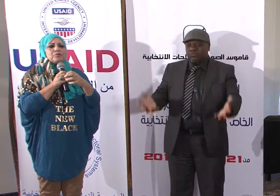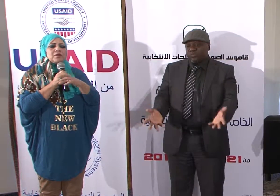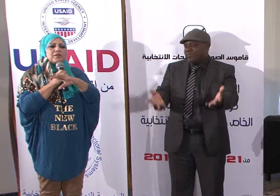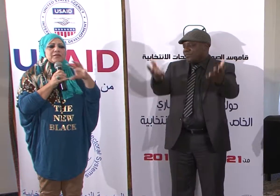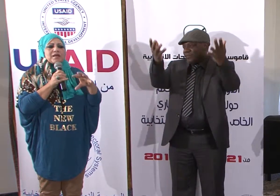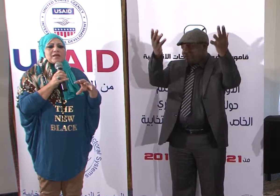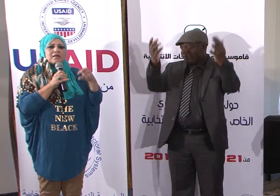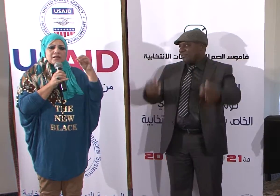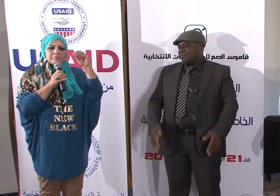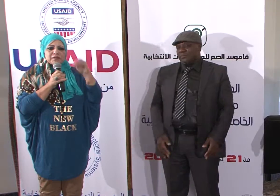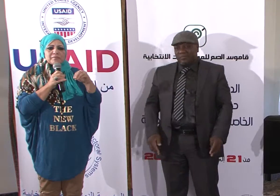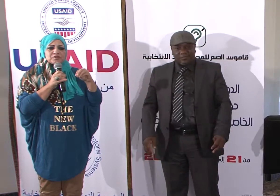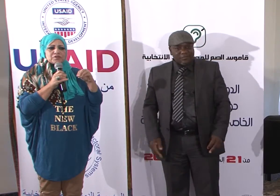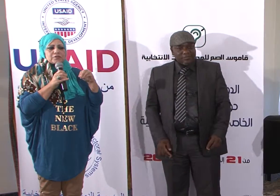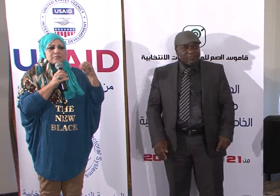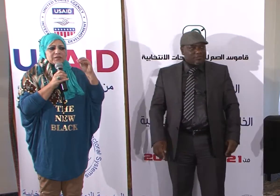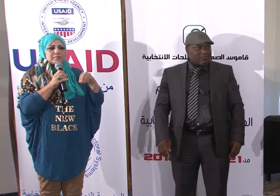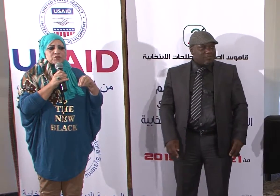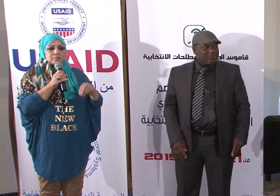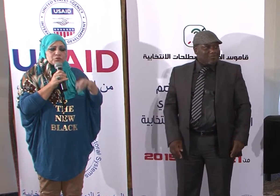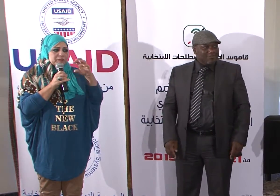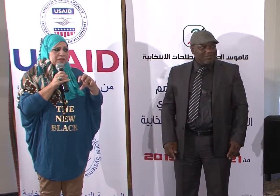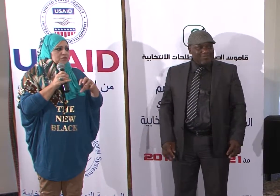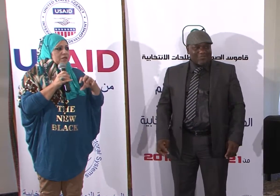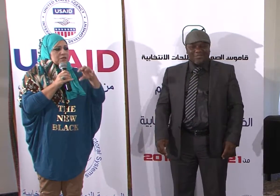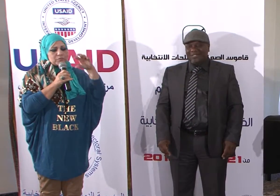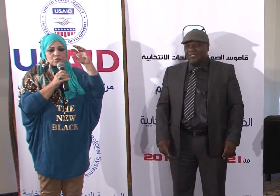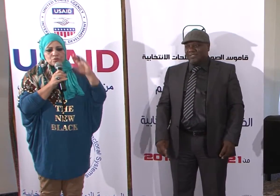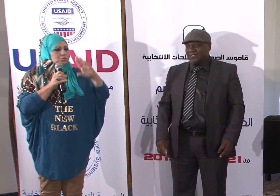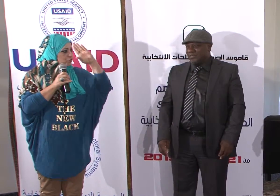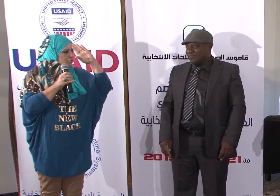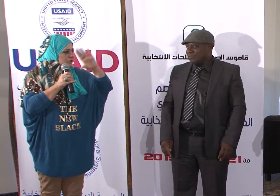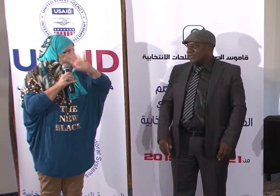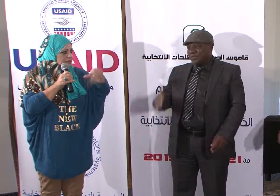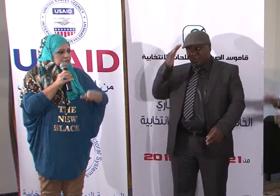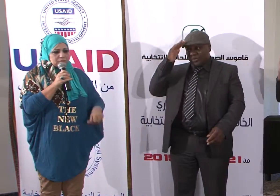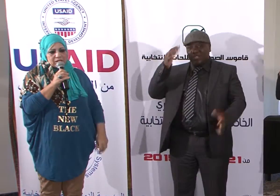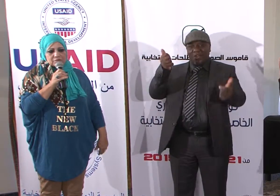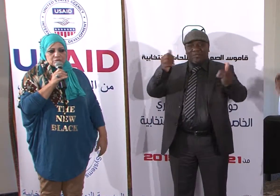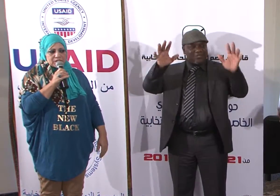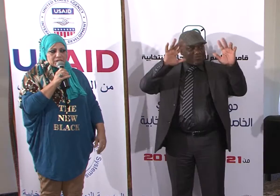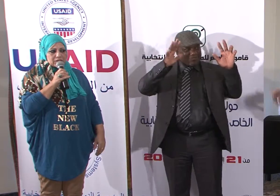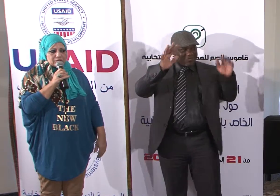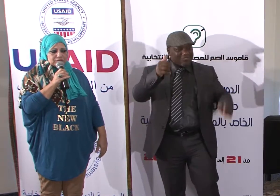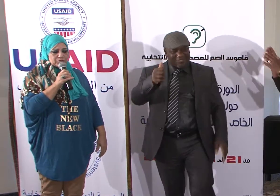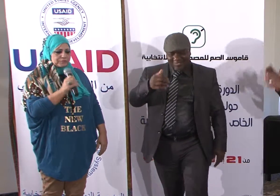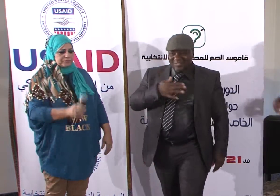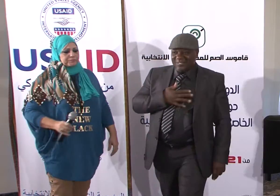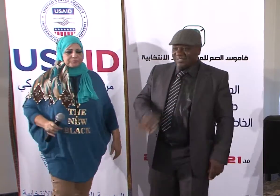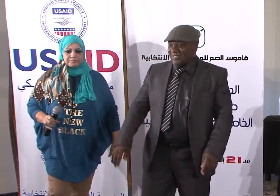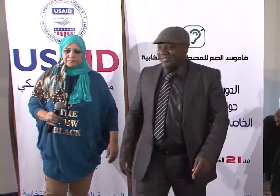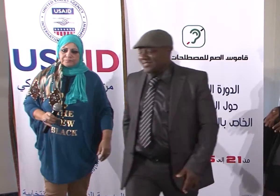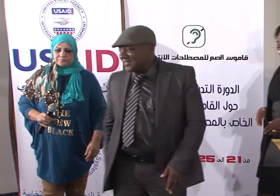وتسألوا لنا البرنامج كبير وبرنامج قيم وشكرا جميعا باركلاه وفكرة